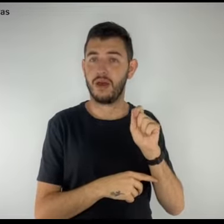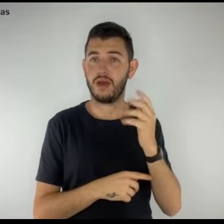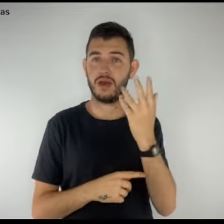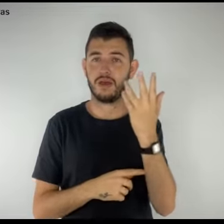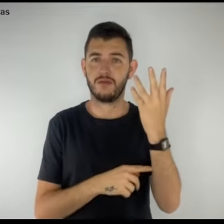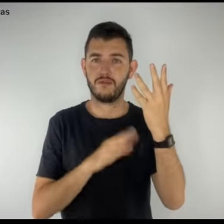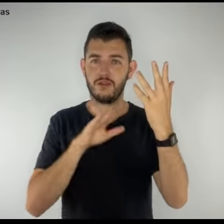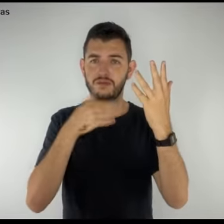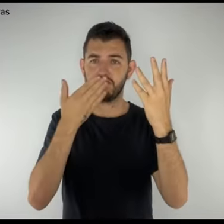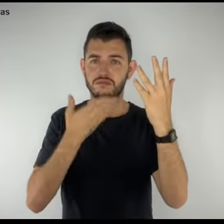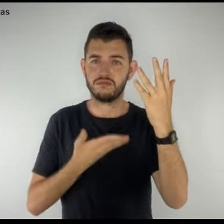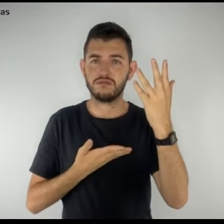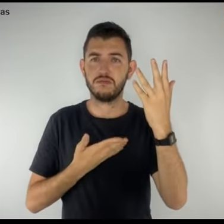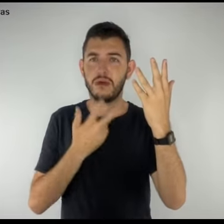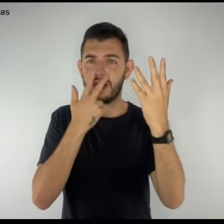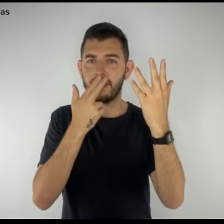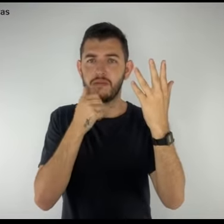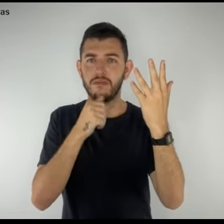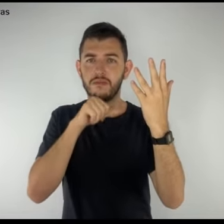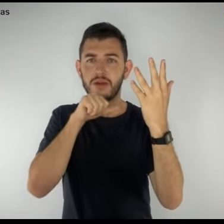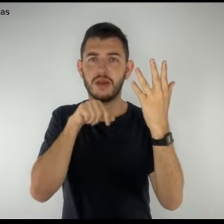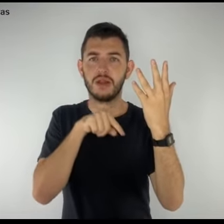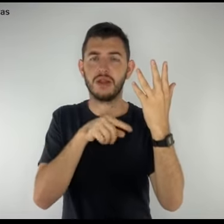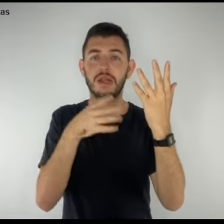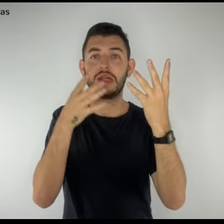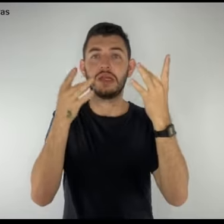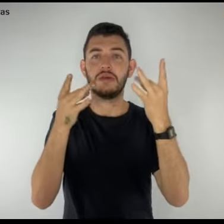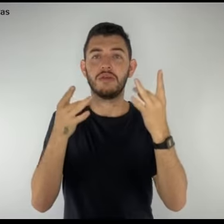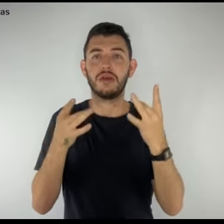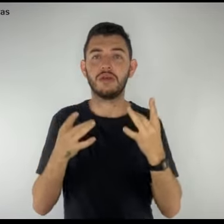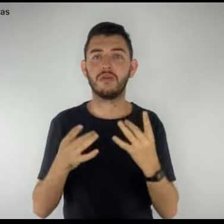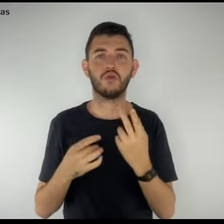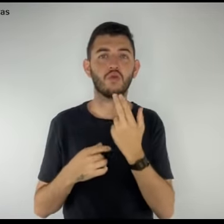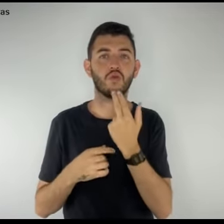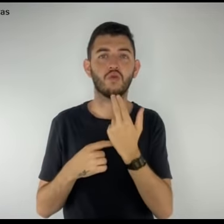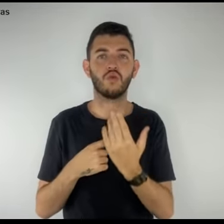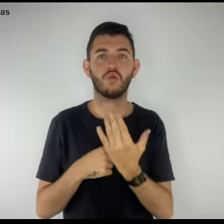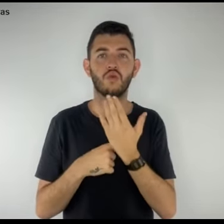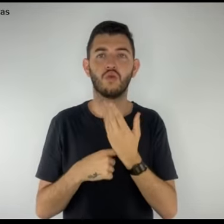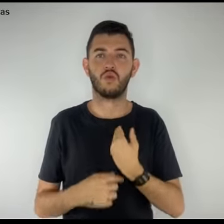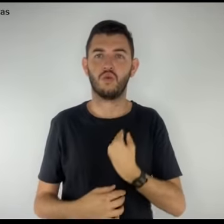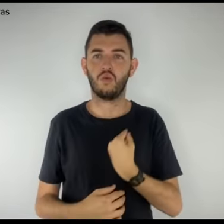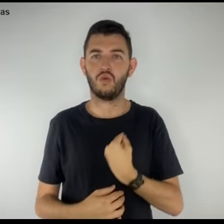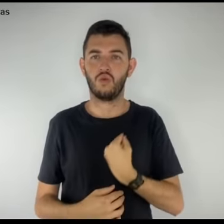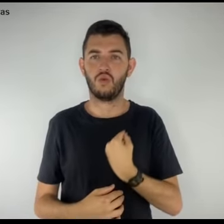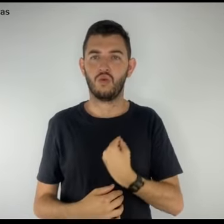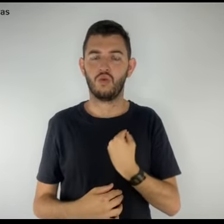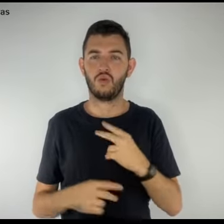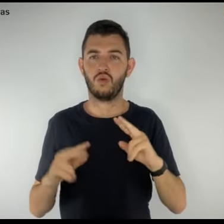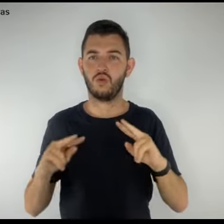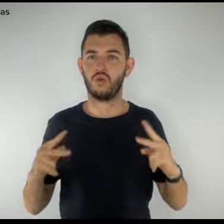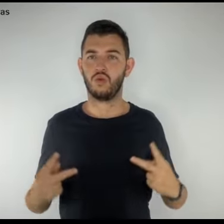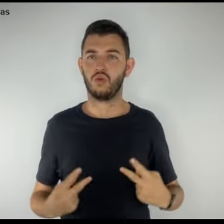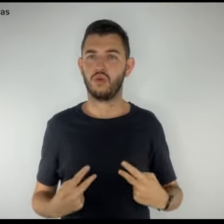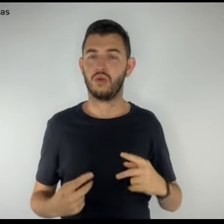por possuir elementos nutritivos à sobrevivência humana, produção de alimentos,